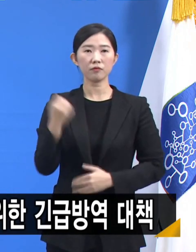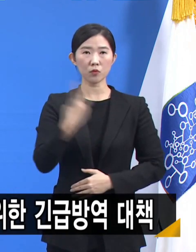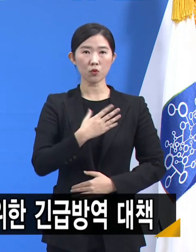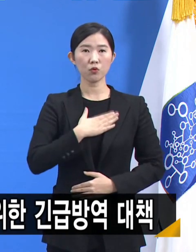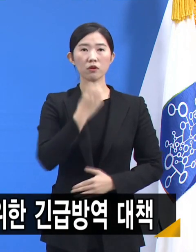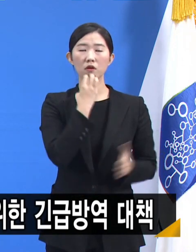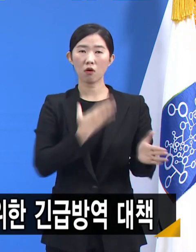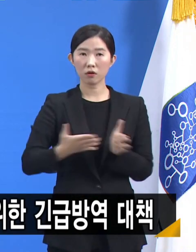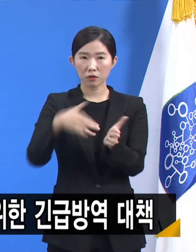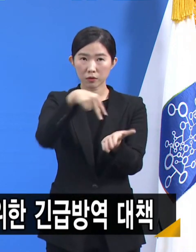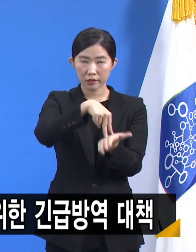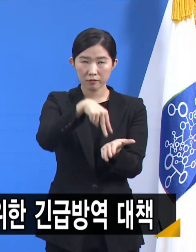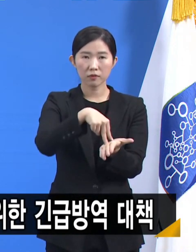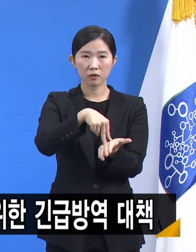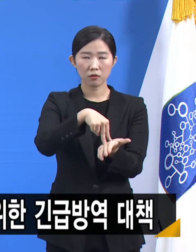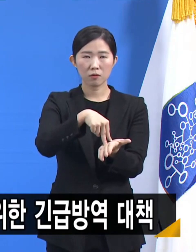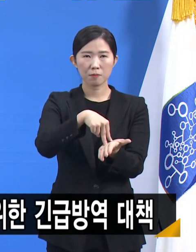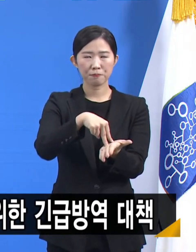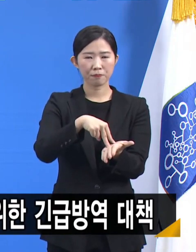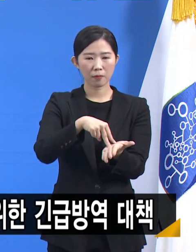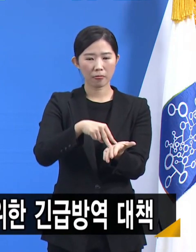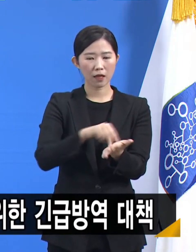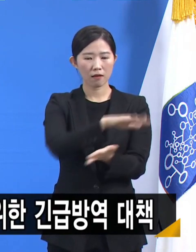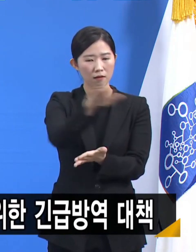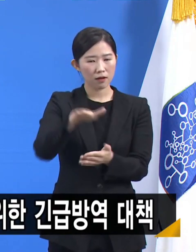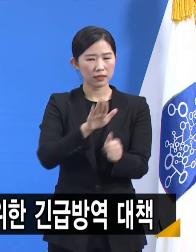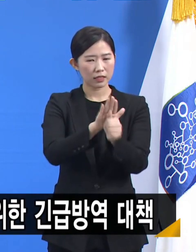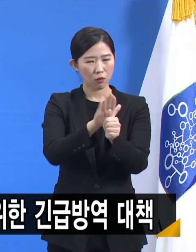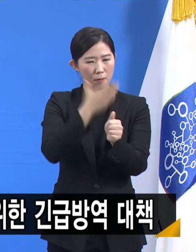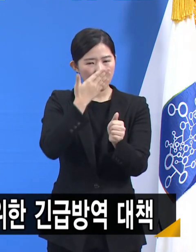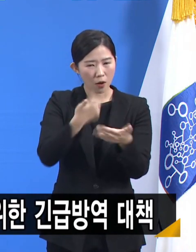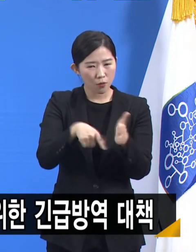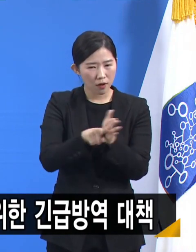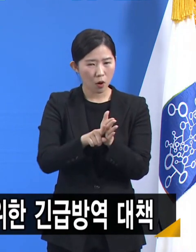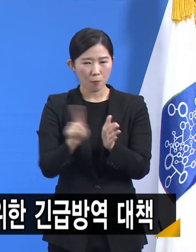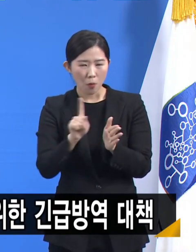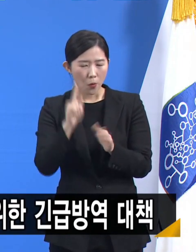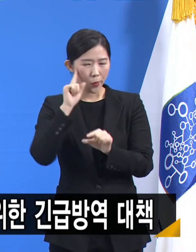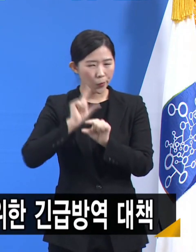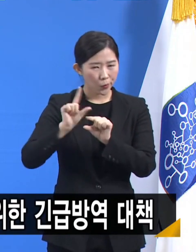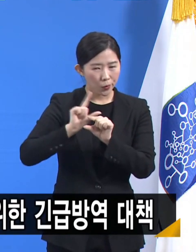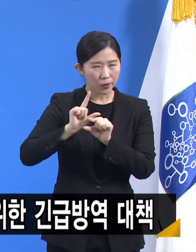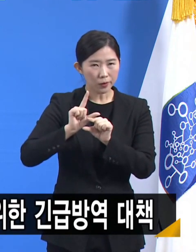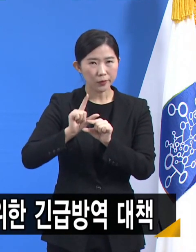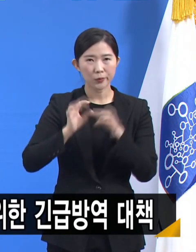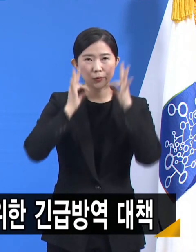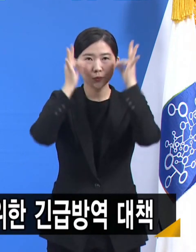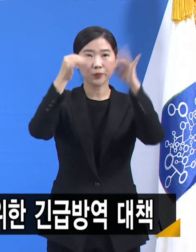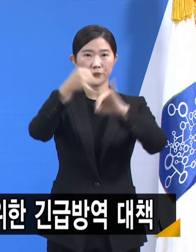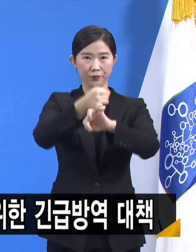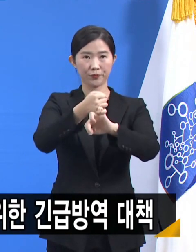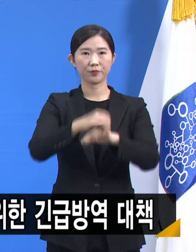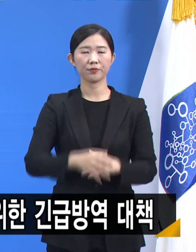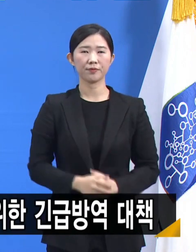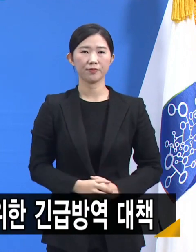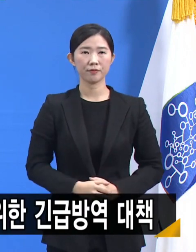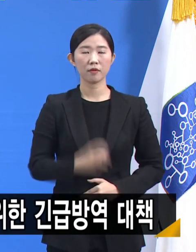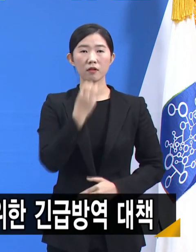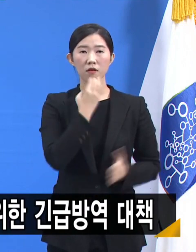가능한 최선의 지원 방안을 강구하겠다는 말씀을 드립니다. 도민 여러분,